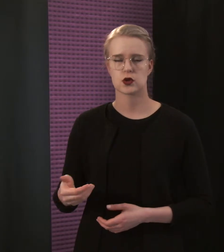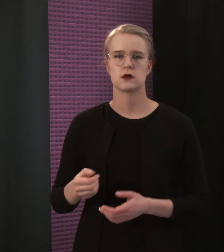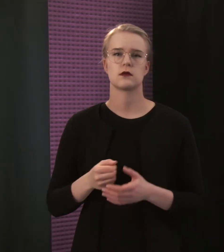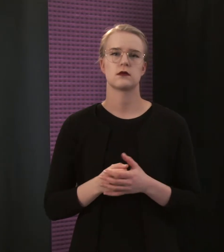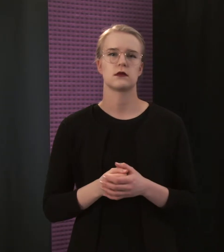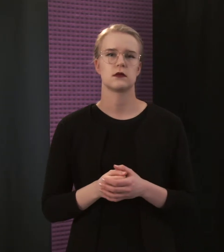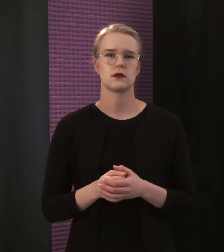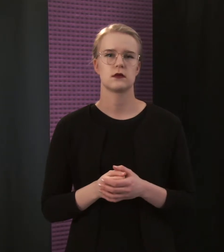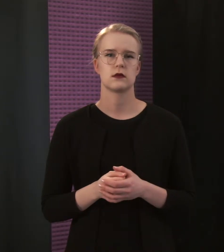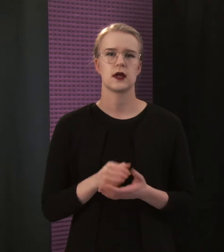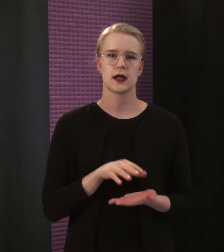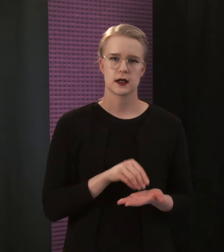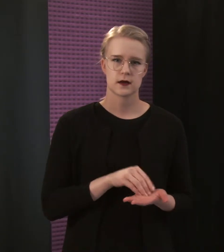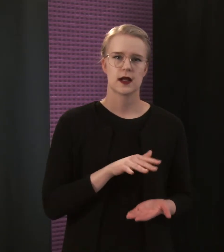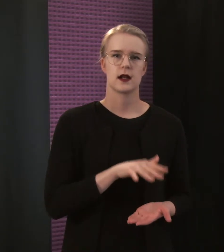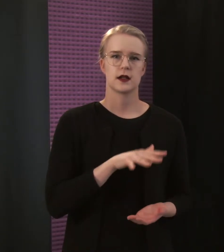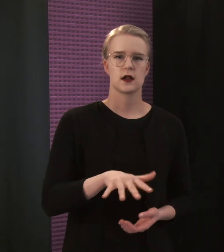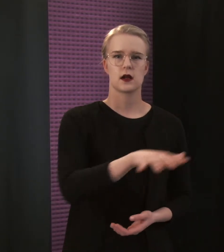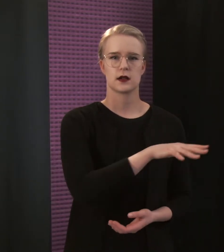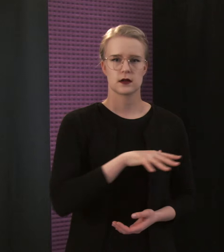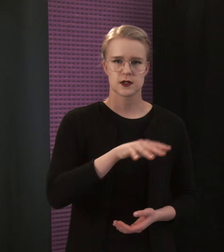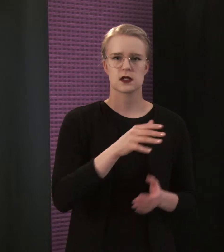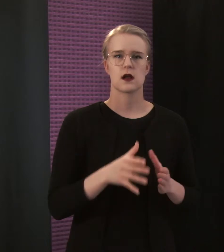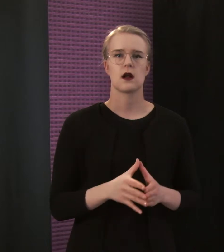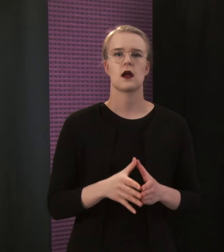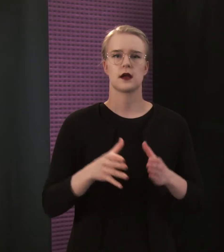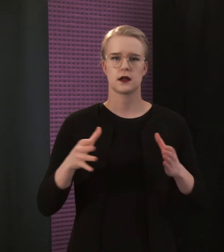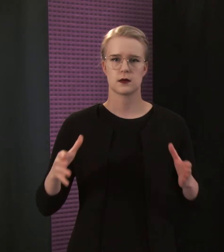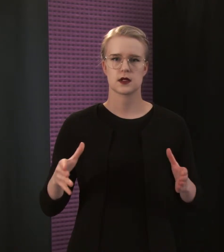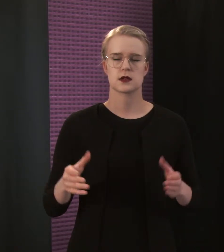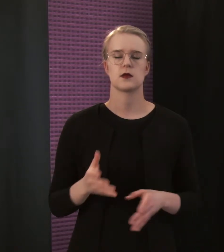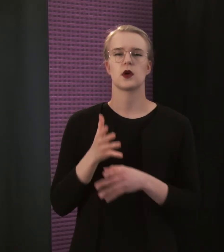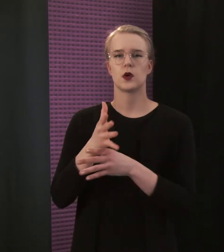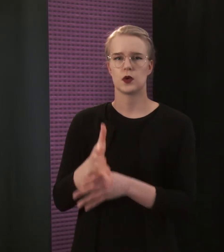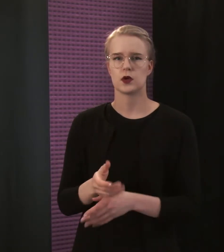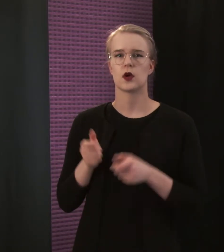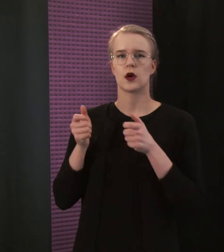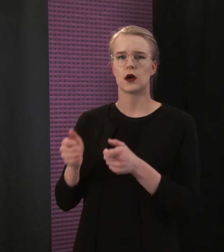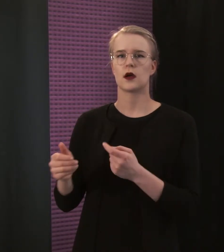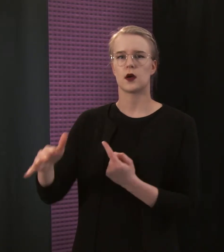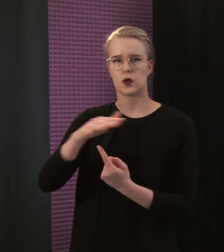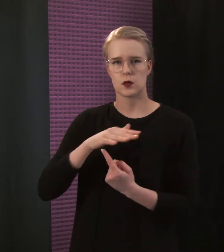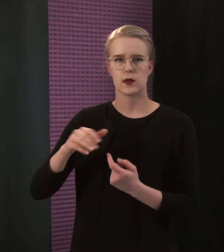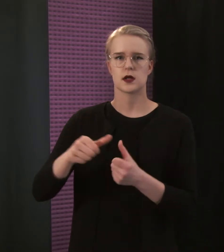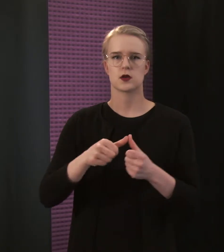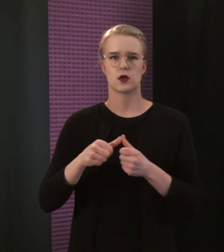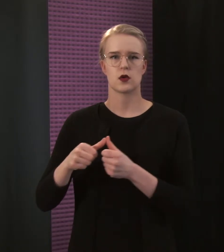Kipsin läjitysalueen laajentamisessa yhtiö hakee ympäristönlupaa siten, että